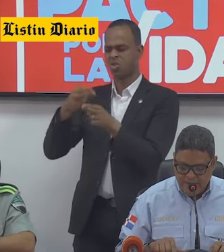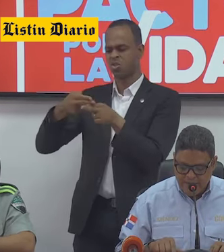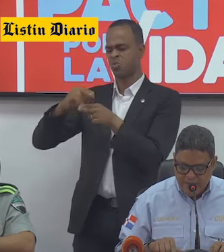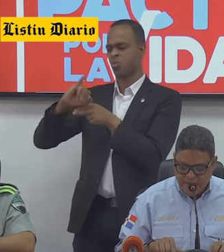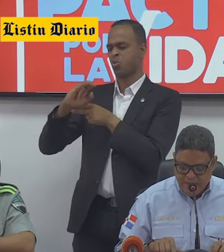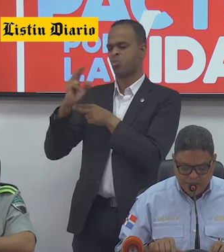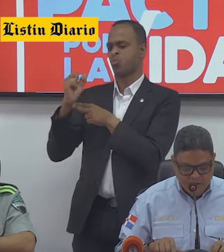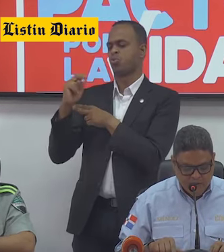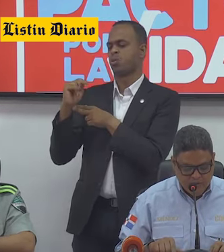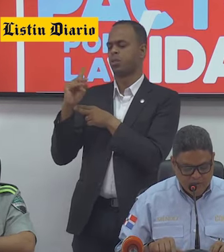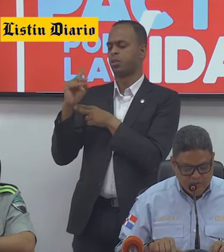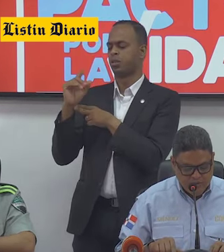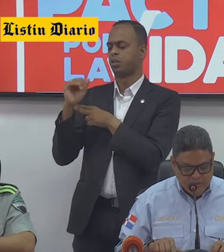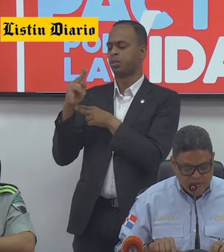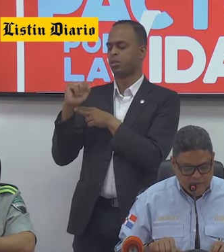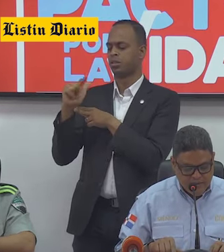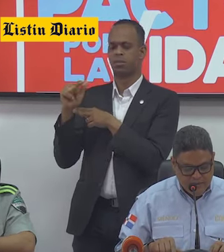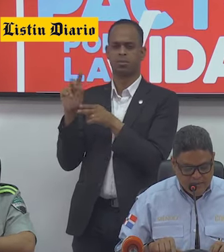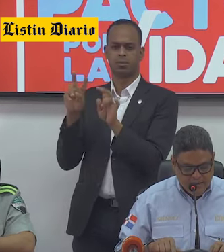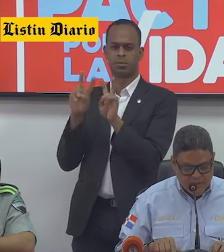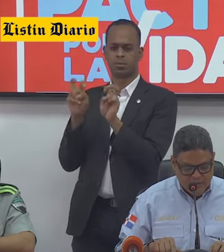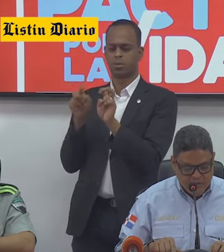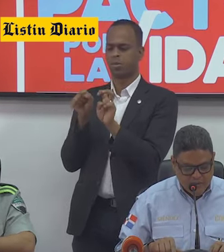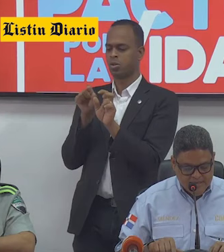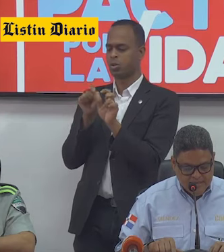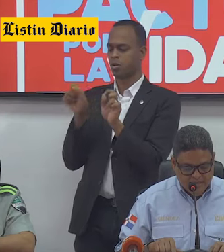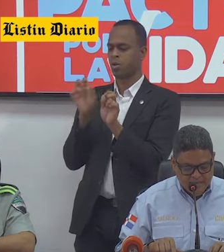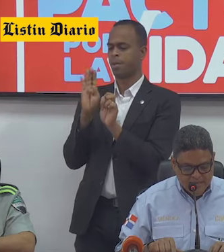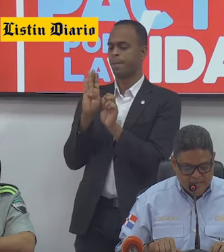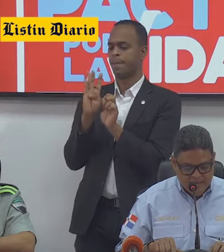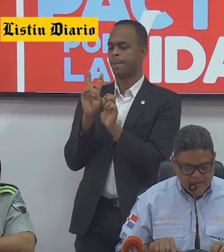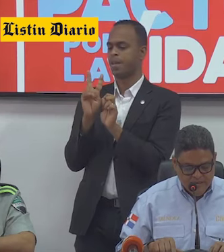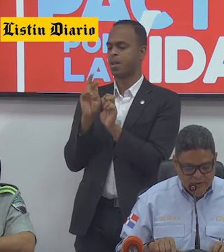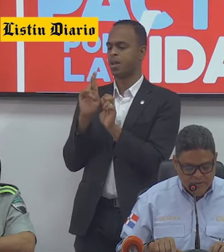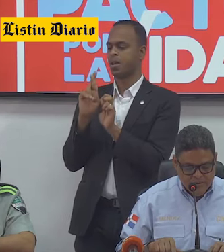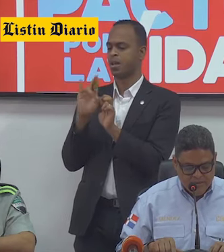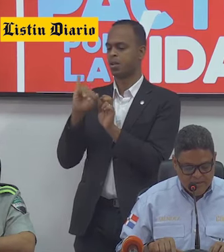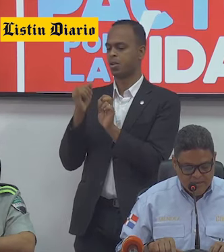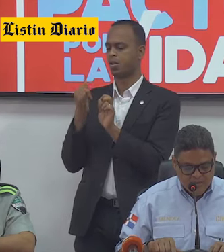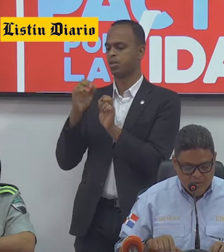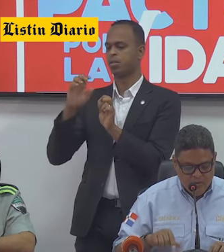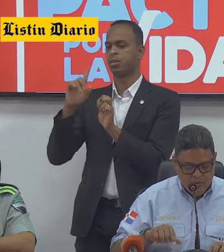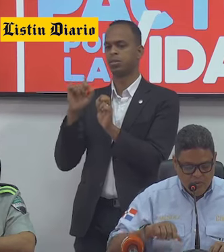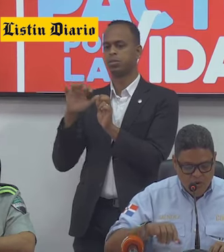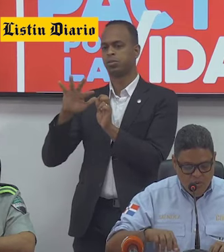I, matrícula número BRJ-179